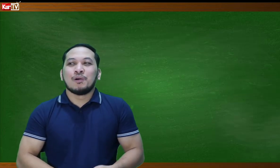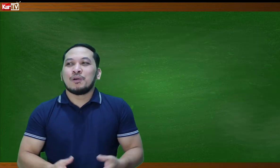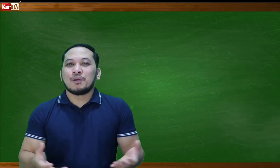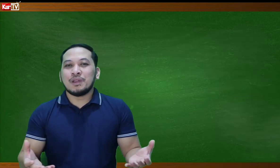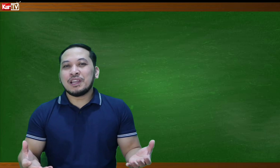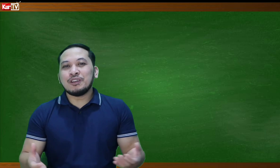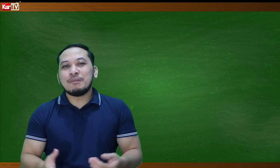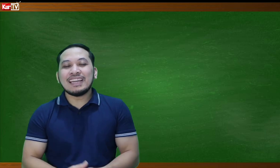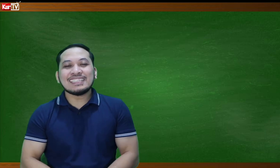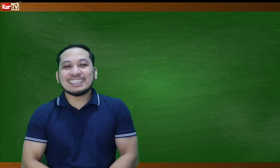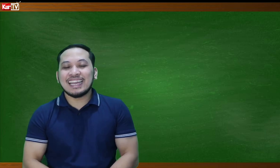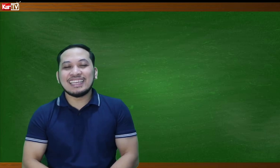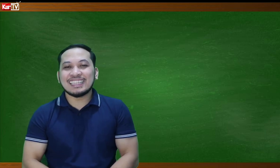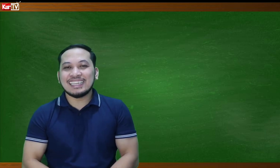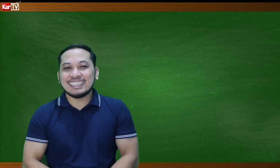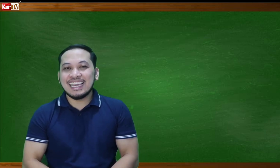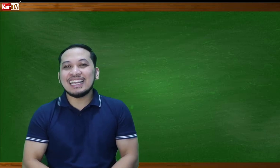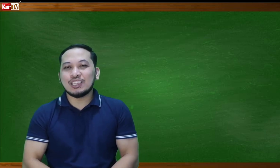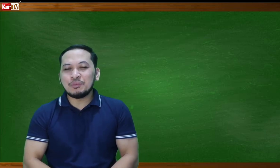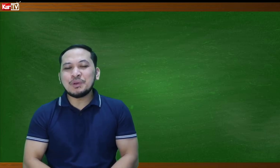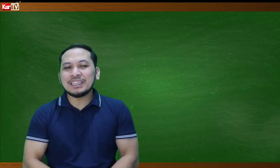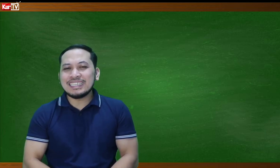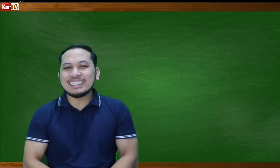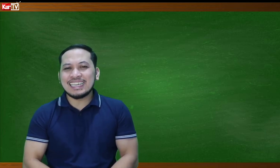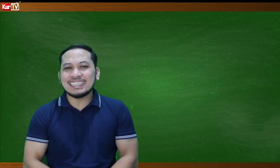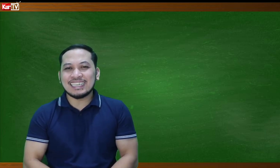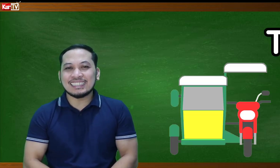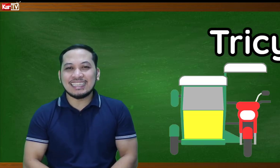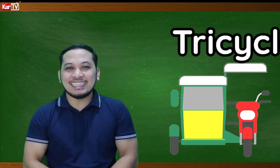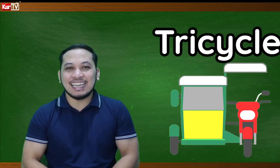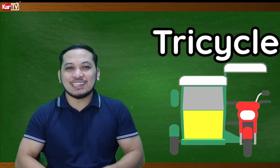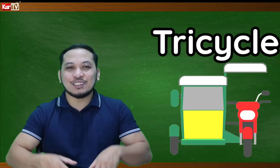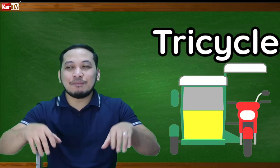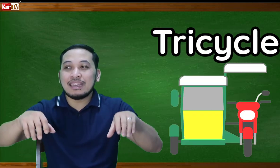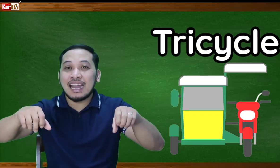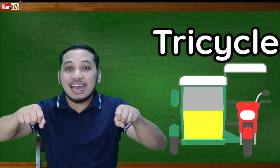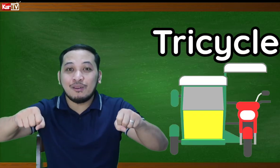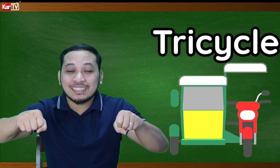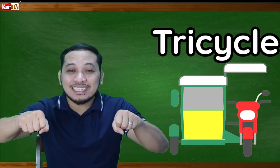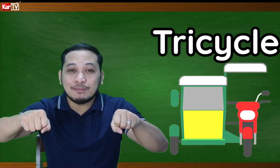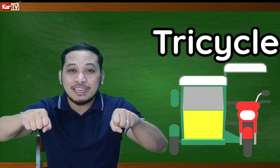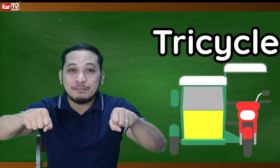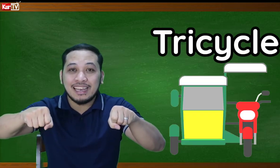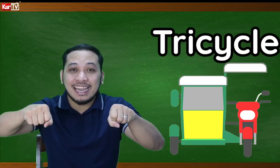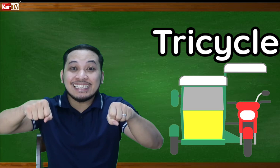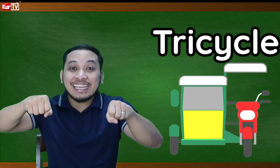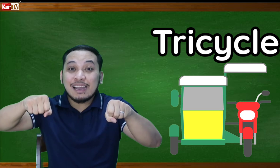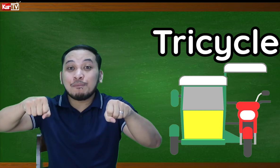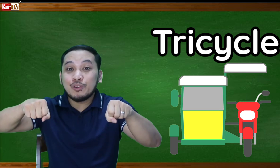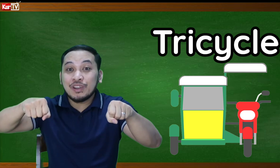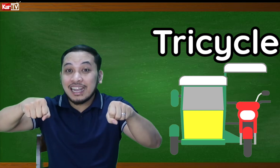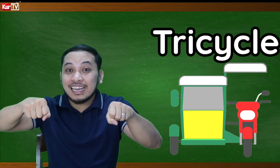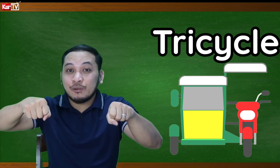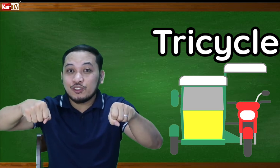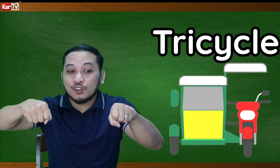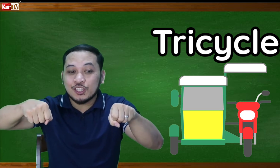Kung ikaw naman ay sasakay ng tricycle, ganito po natin iseselyas ang tricycle. So, di ba nakahawak sila sa manibela? Isa lang po yung gagalawin nyo doon.